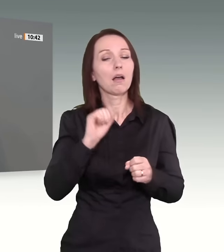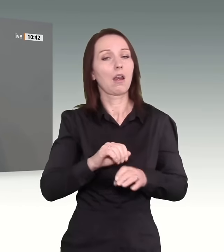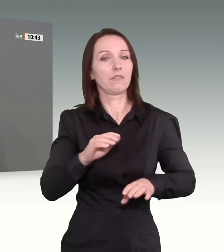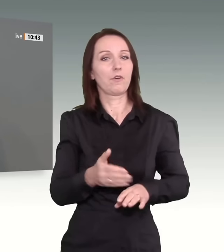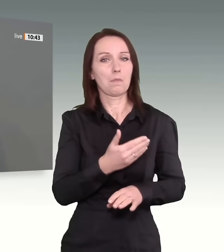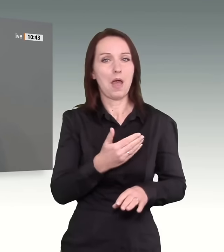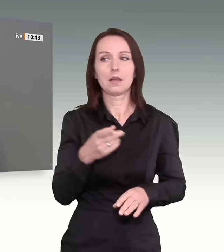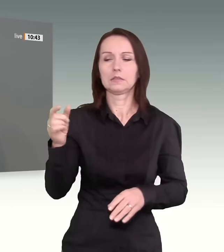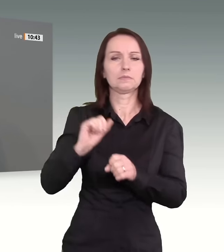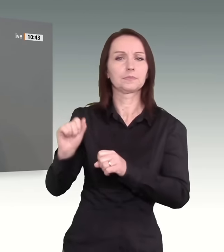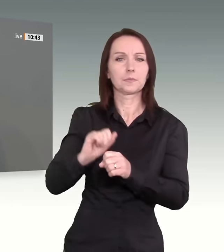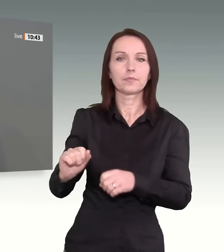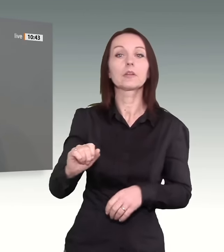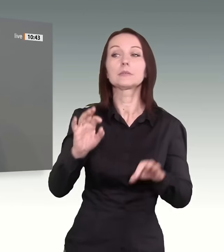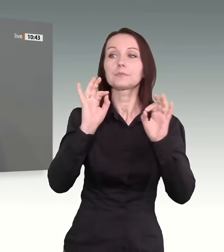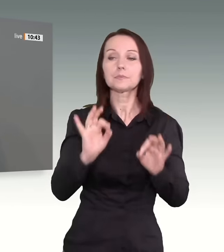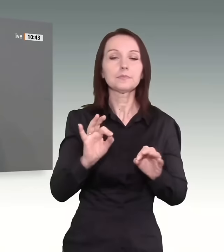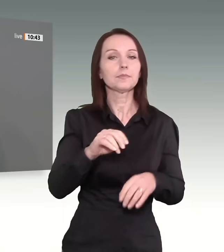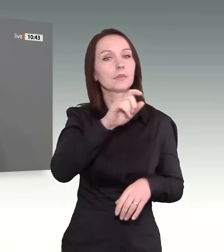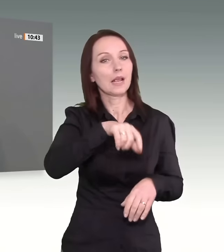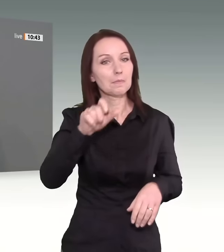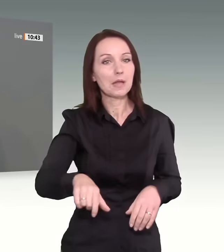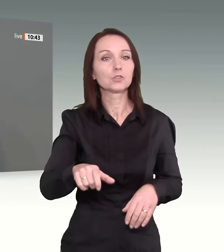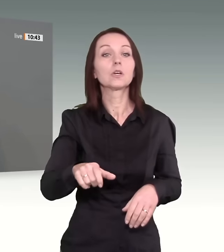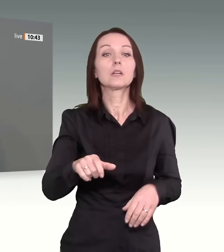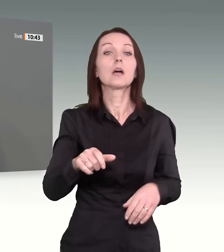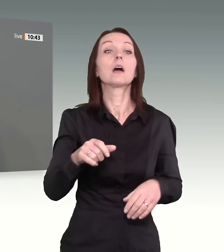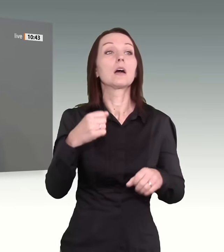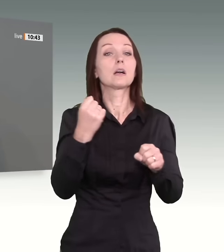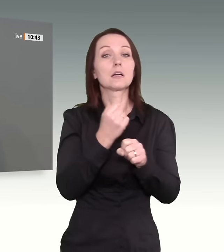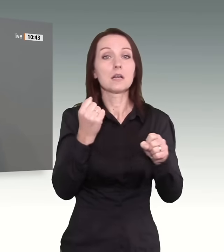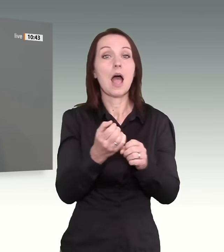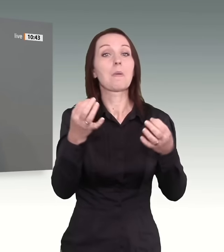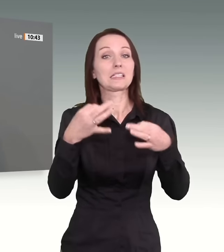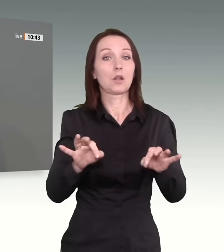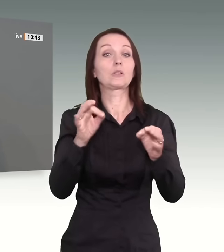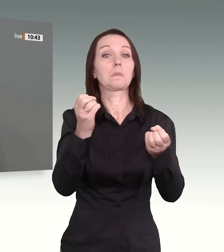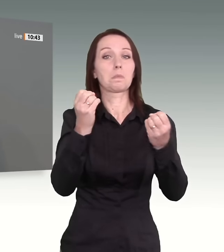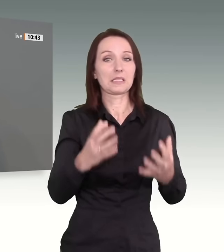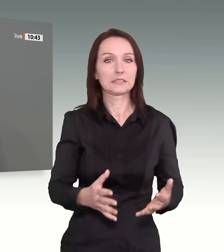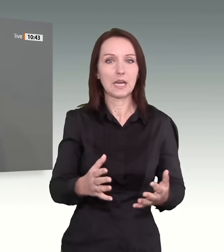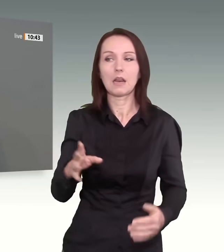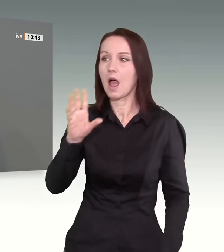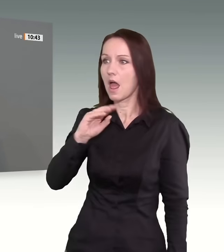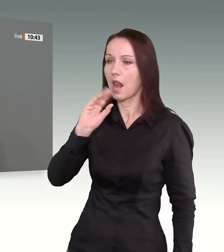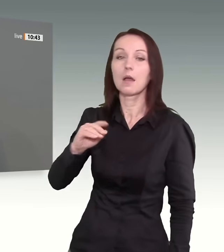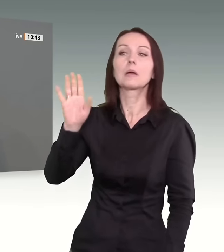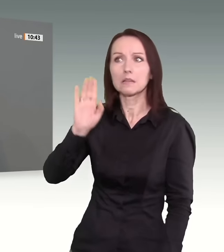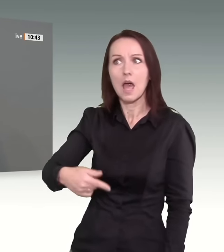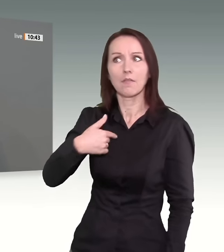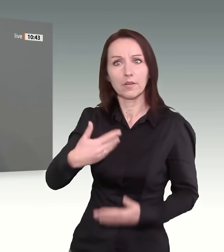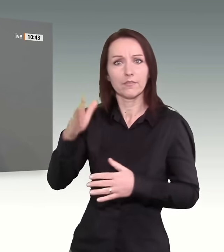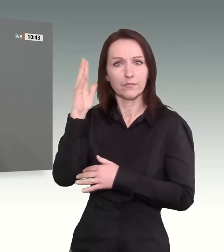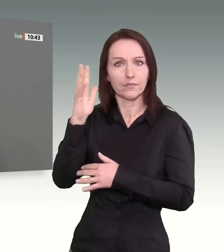Wenn Menschen arbeitslos werden, sind sie in der Regel, darf ich jetzt ausreden, wenn